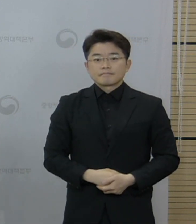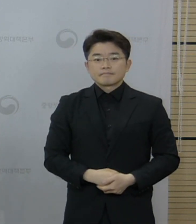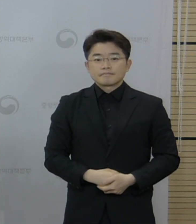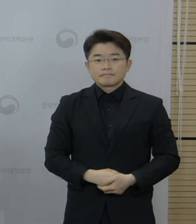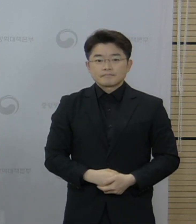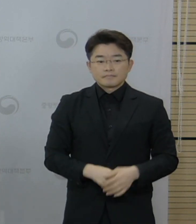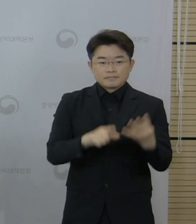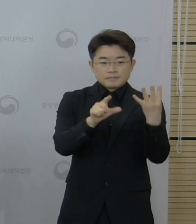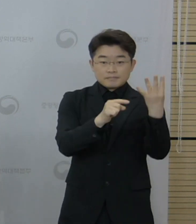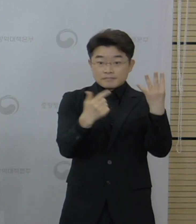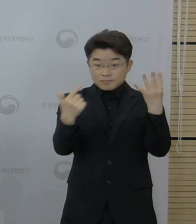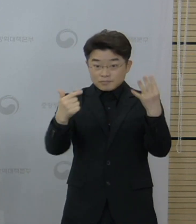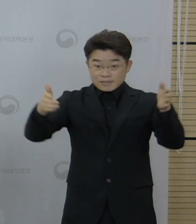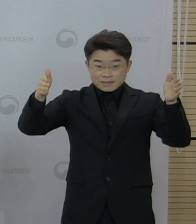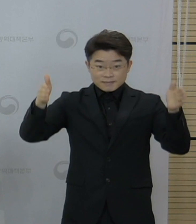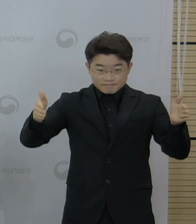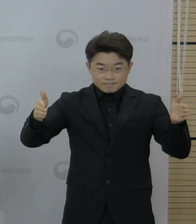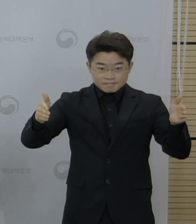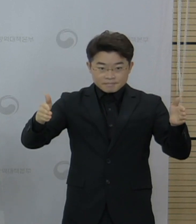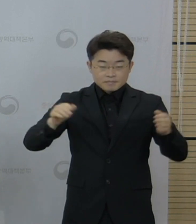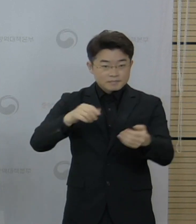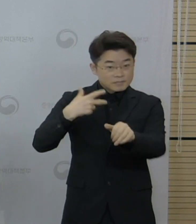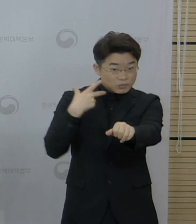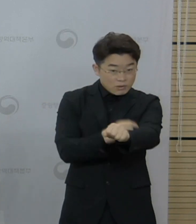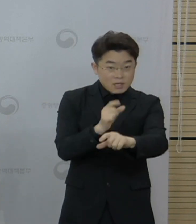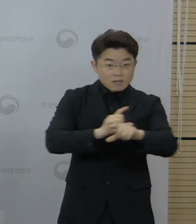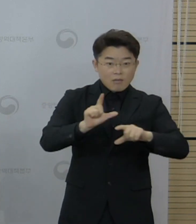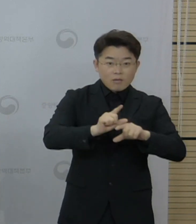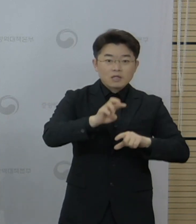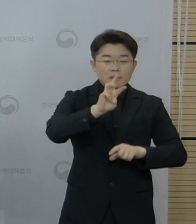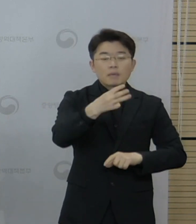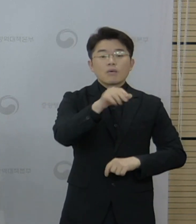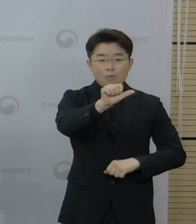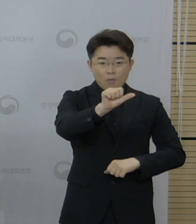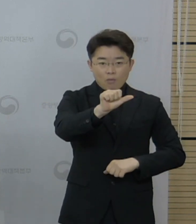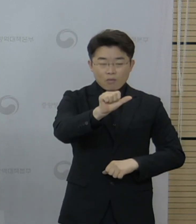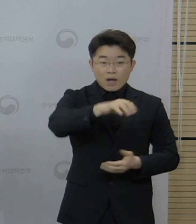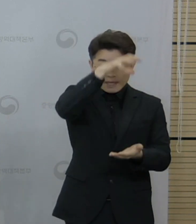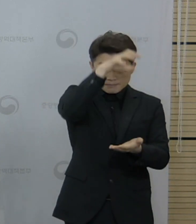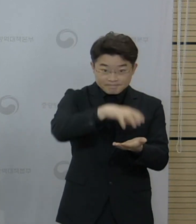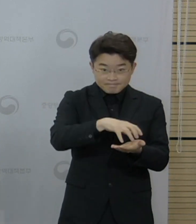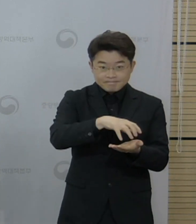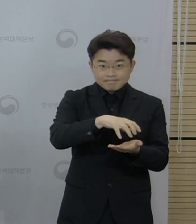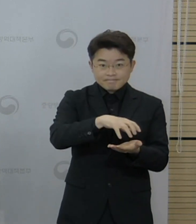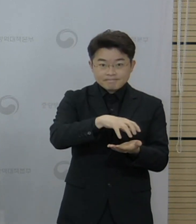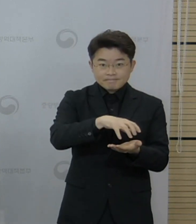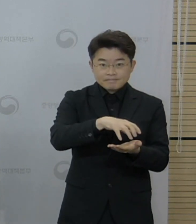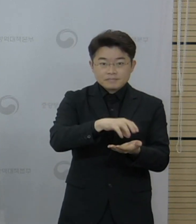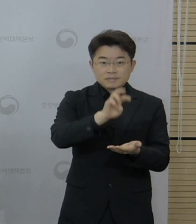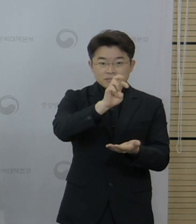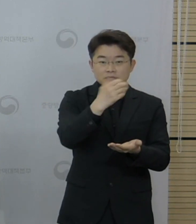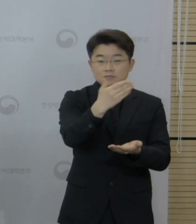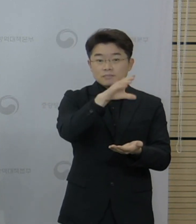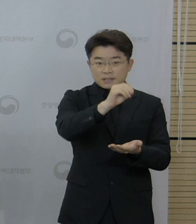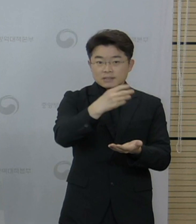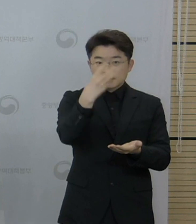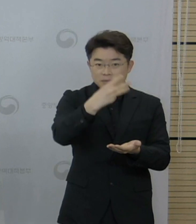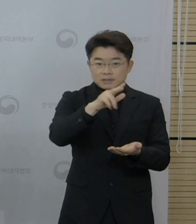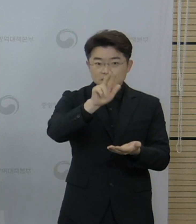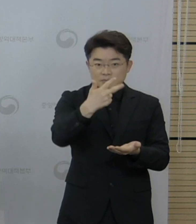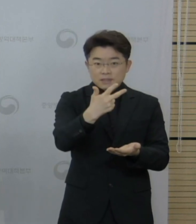2분기 접종 대상자 중 신규로 305명이 접종을 받아 누적 접종자는 39만 3